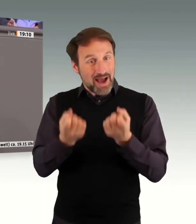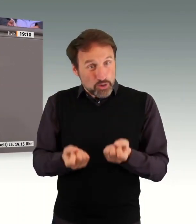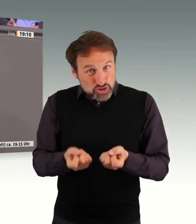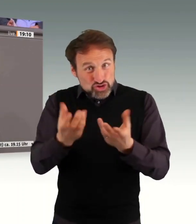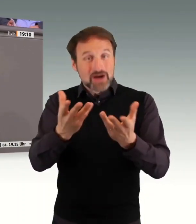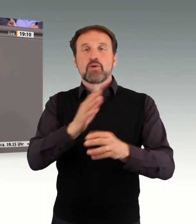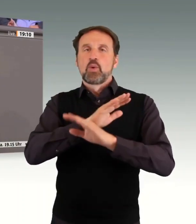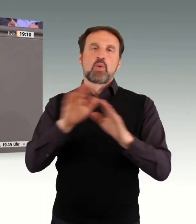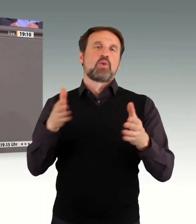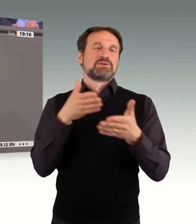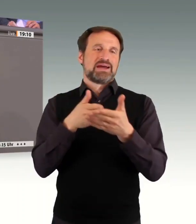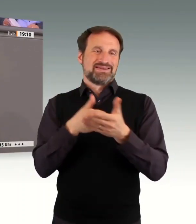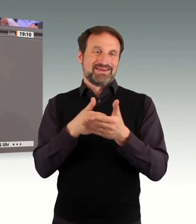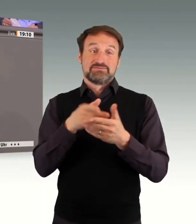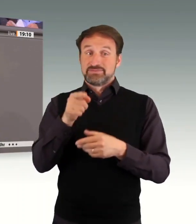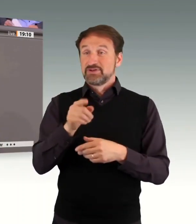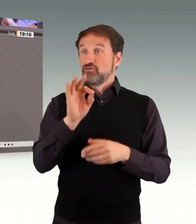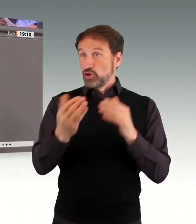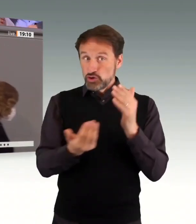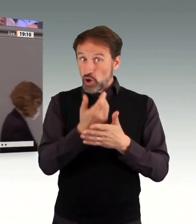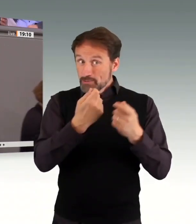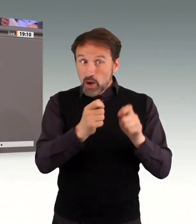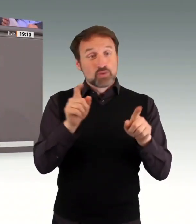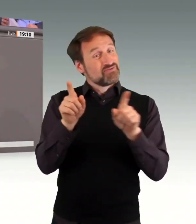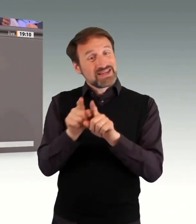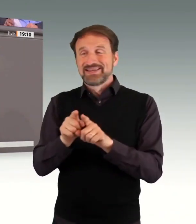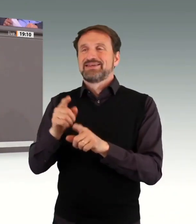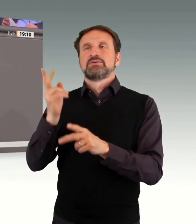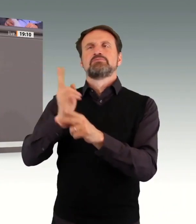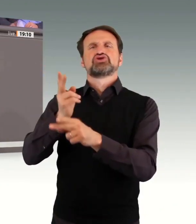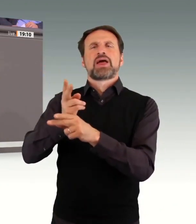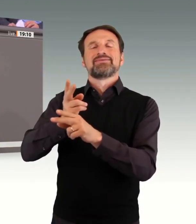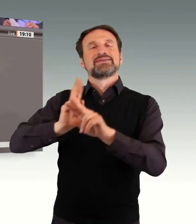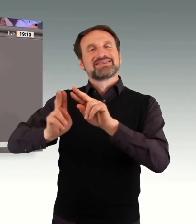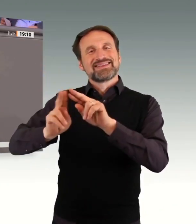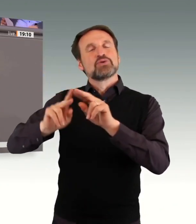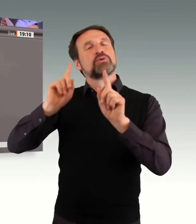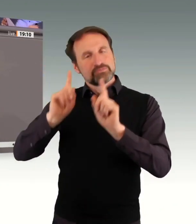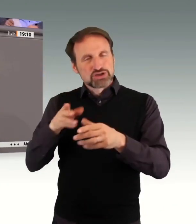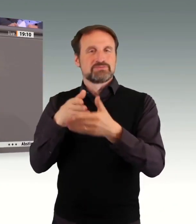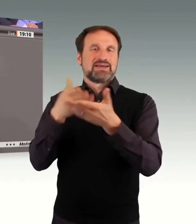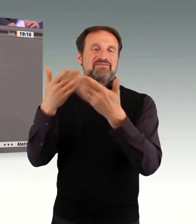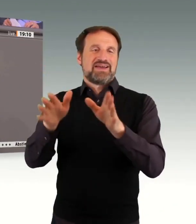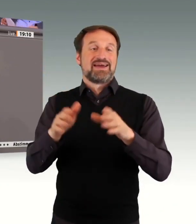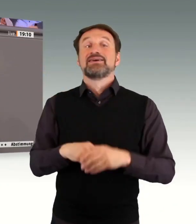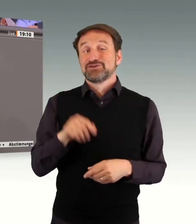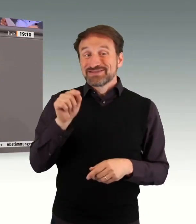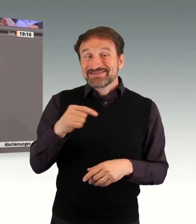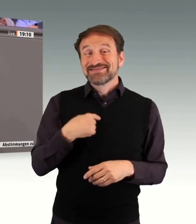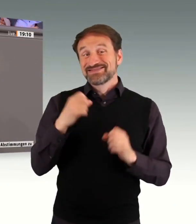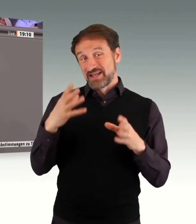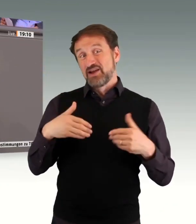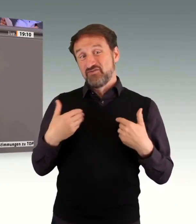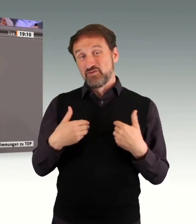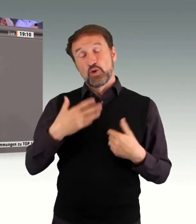Und ich bin daher sehr froh, und ich will es auch noch mal hervorheben, dass wir da in unserem Koalitionsvertrag wichtige Punkte vereinbart haben,